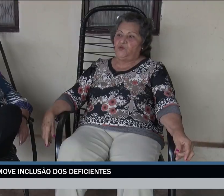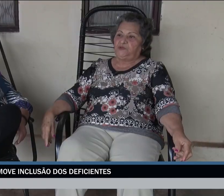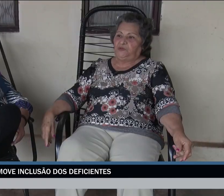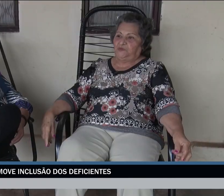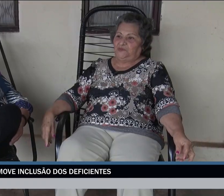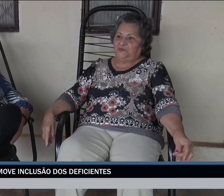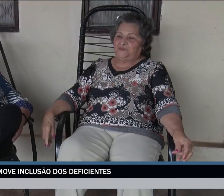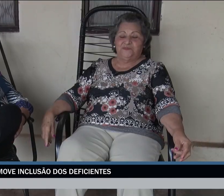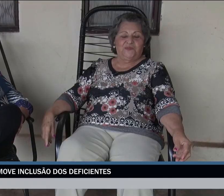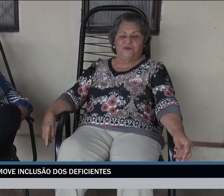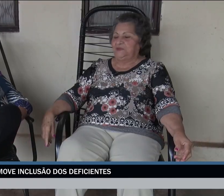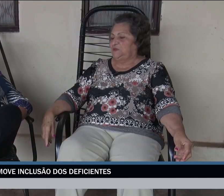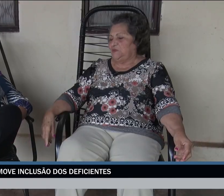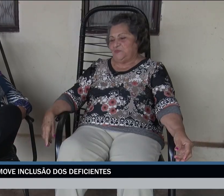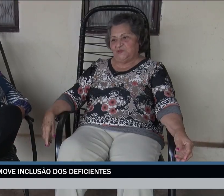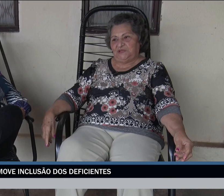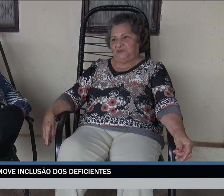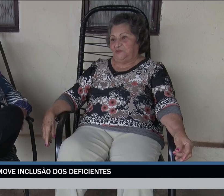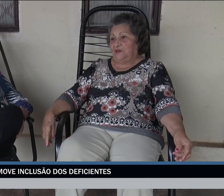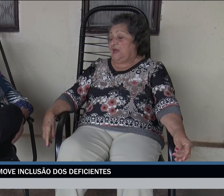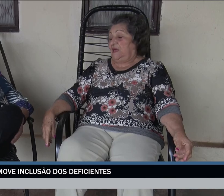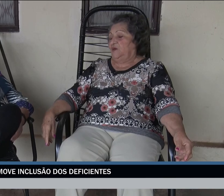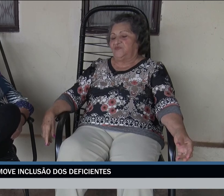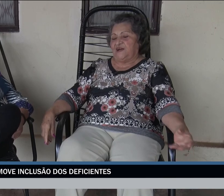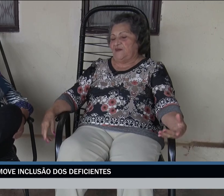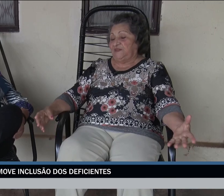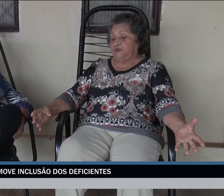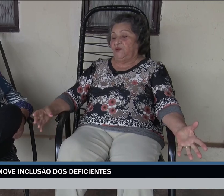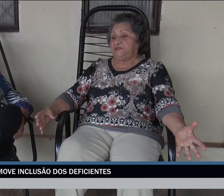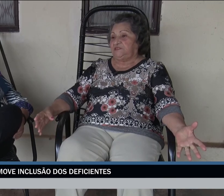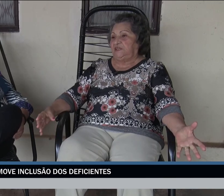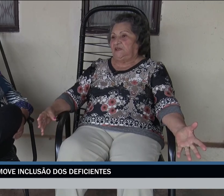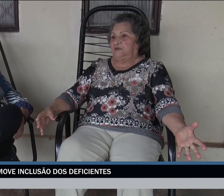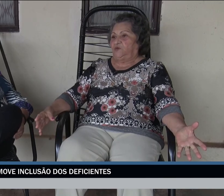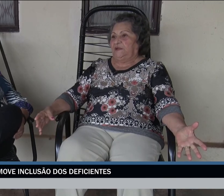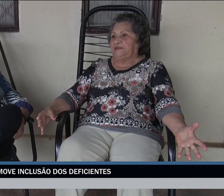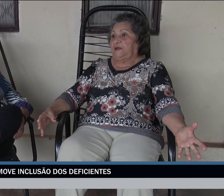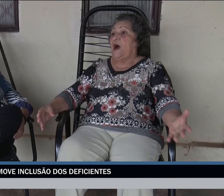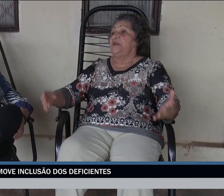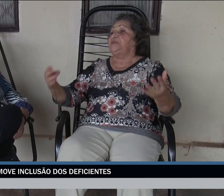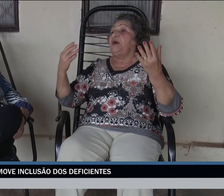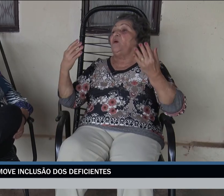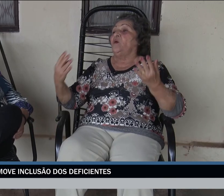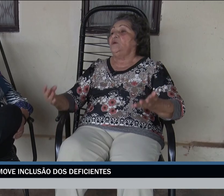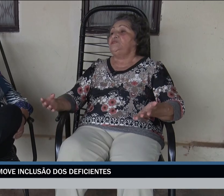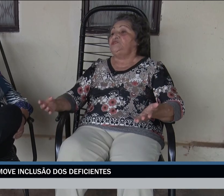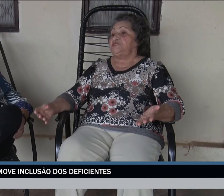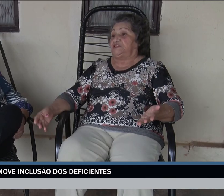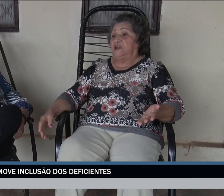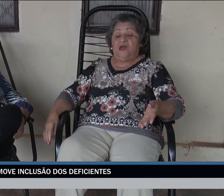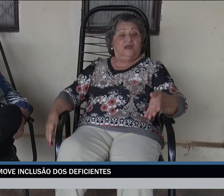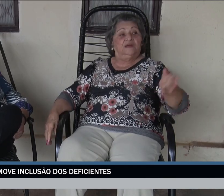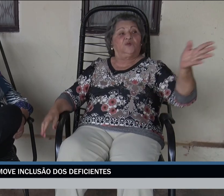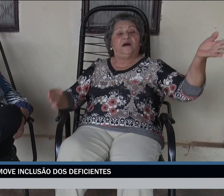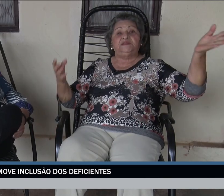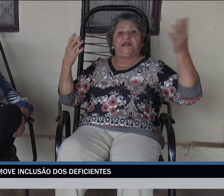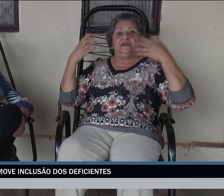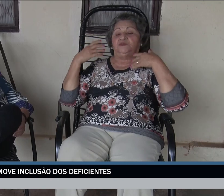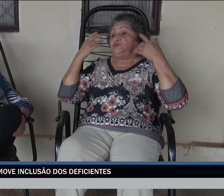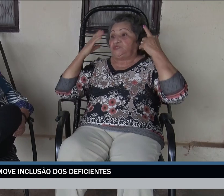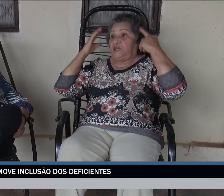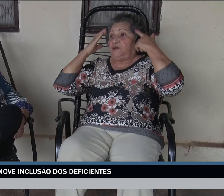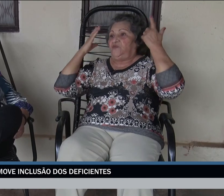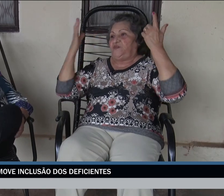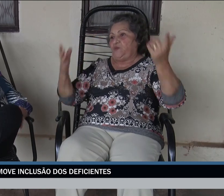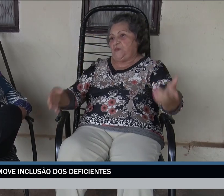tenho muito, muito, muito. Eu ficava doidinha, até hoje. Enquanto